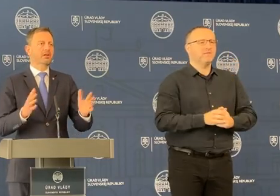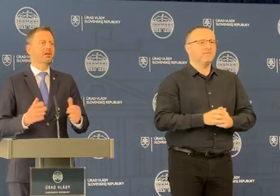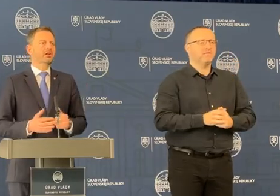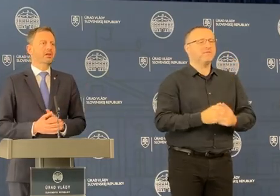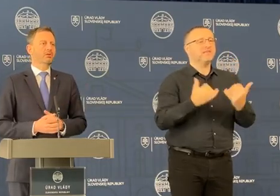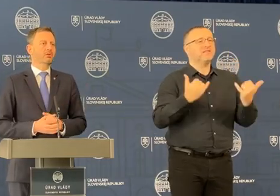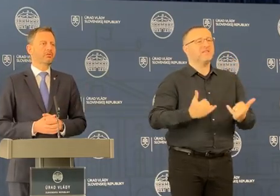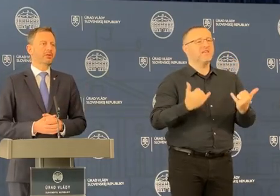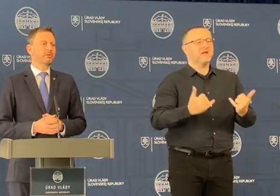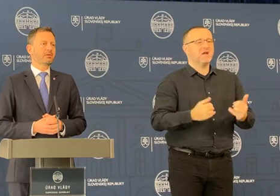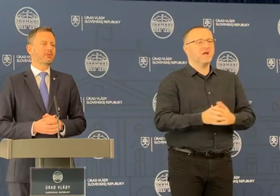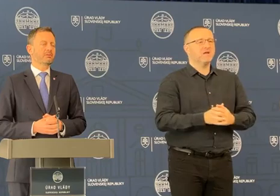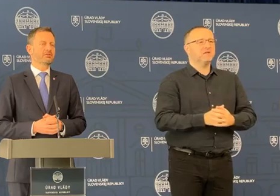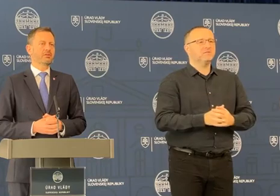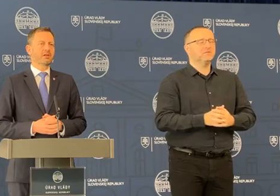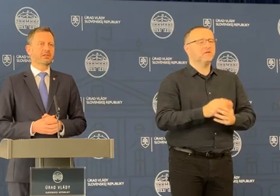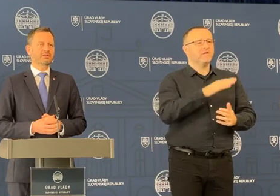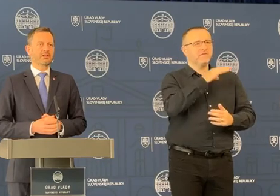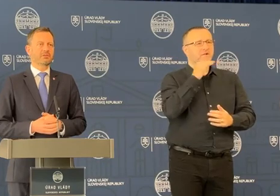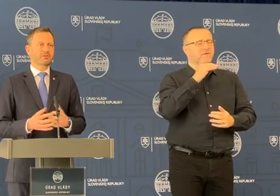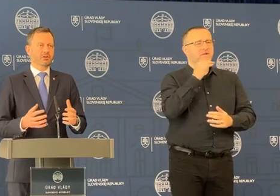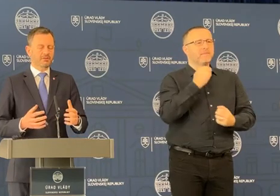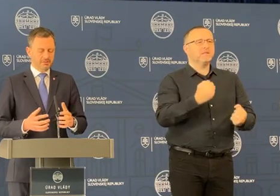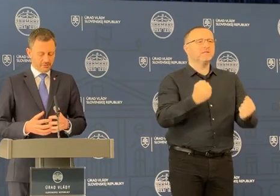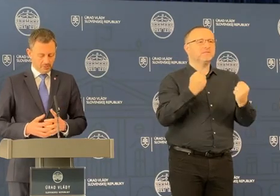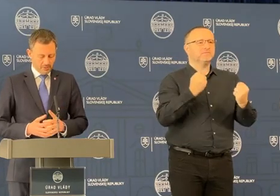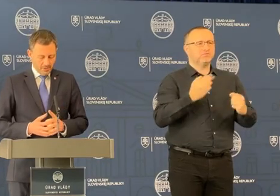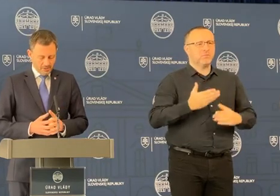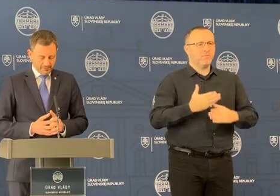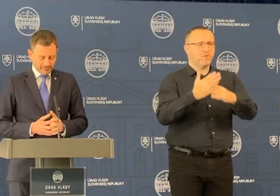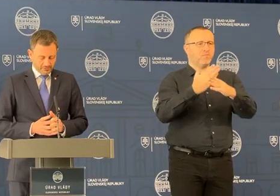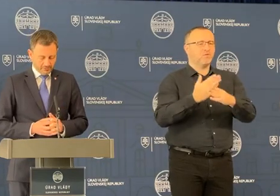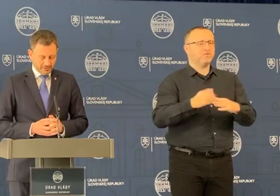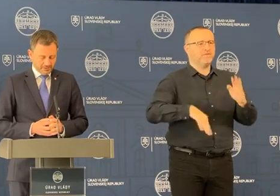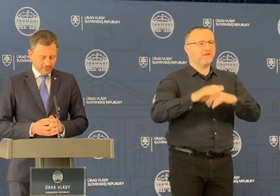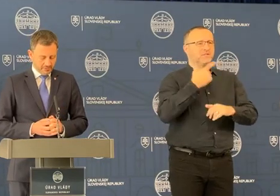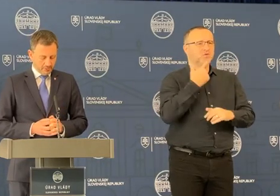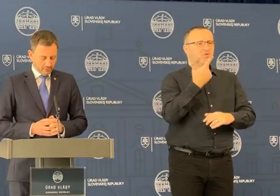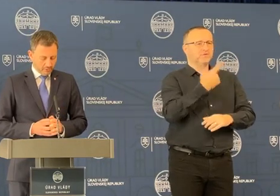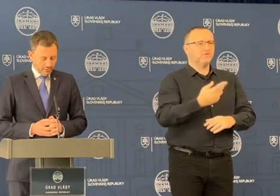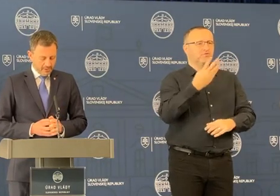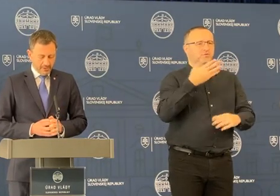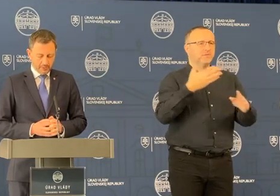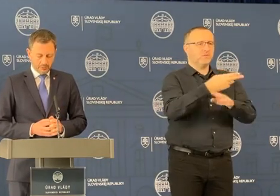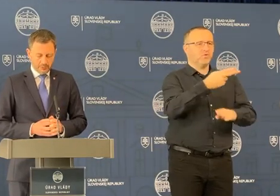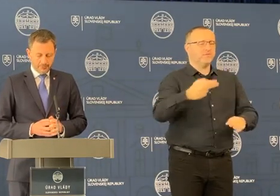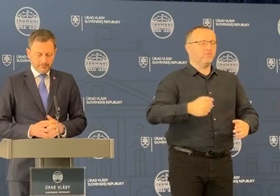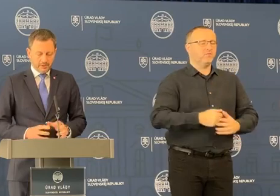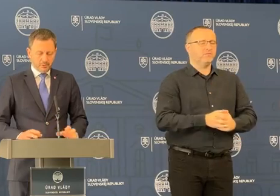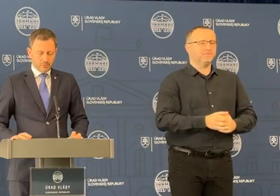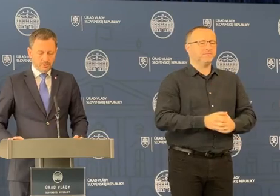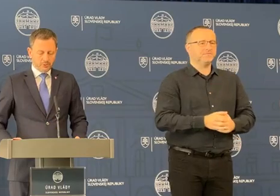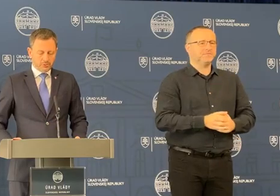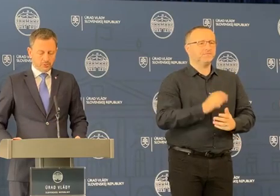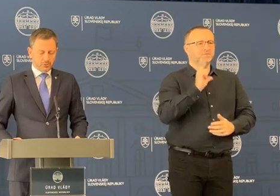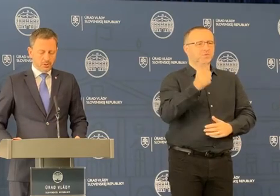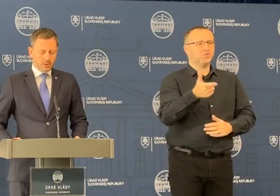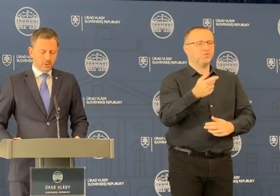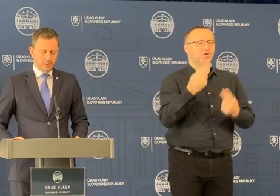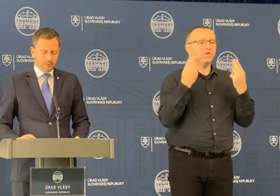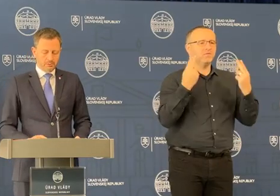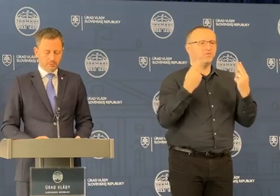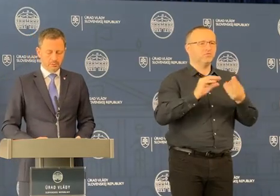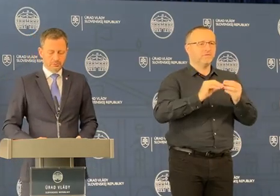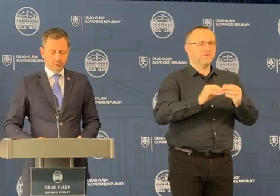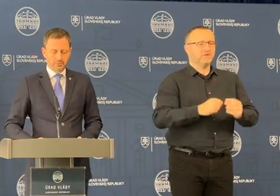tomto momente je to veľmi silná inekcia vo výške, viac ako 240 miliónov eur. Druhú dôležitú